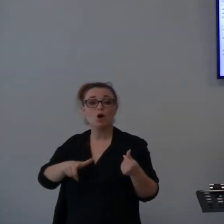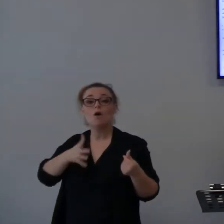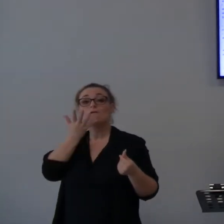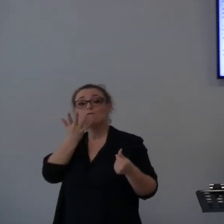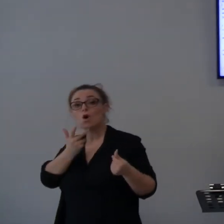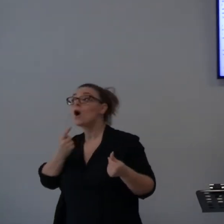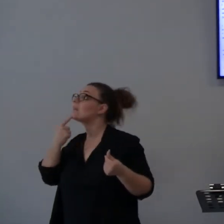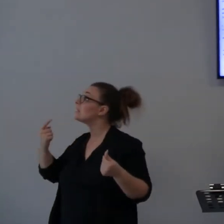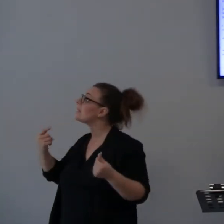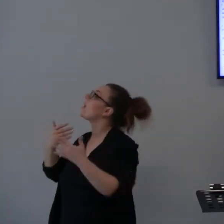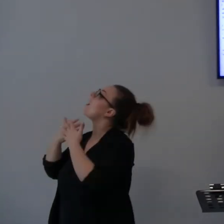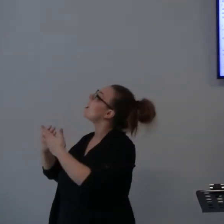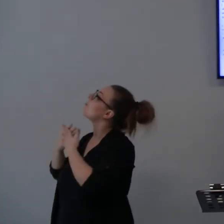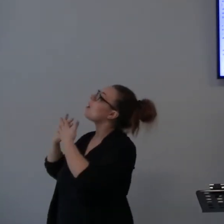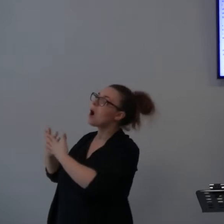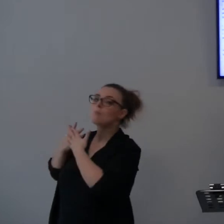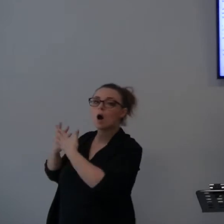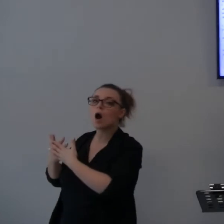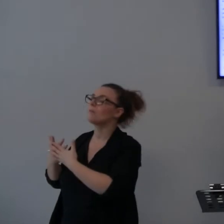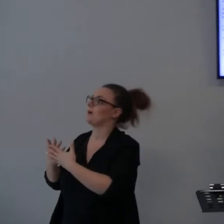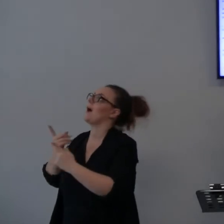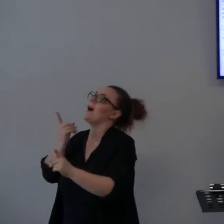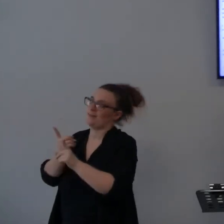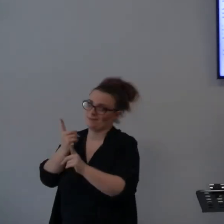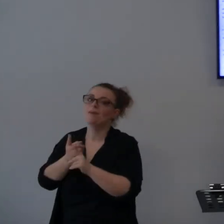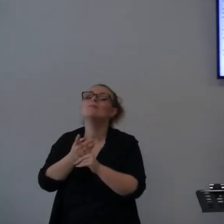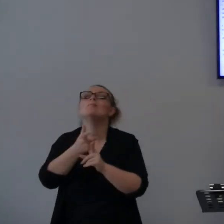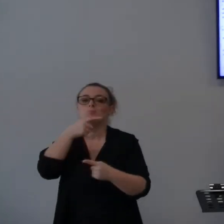riconosco chi tu sei, e poi odiamo il nostro fratello.